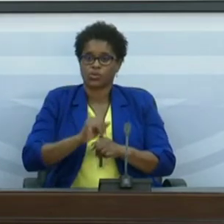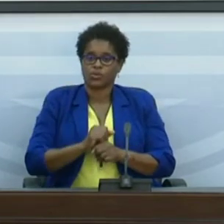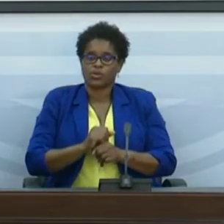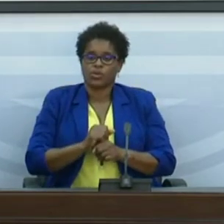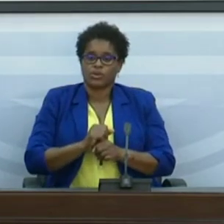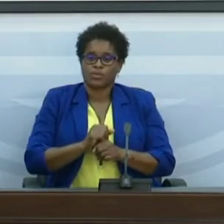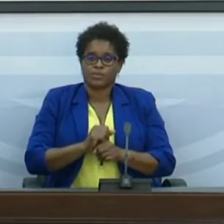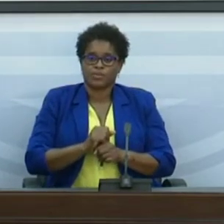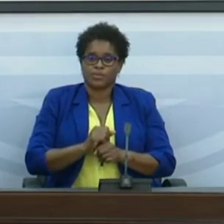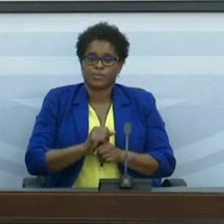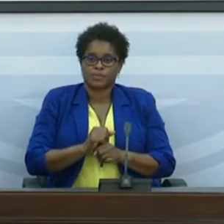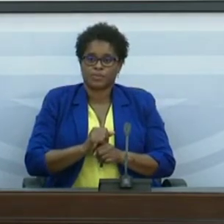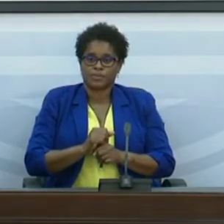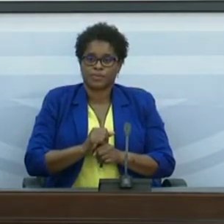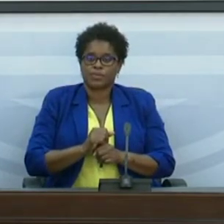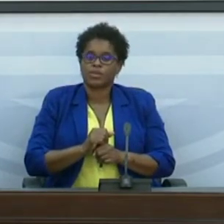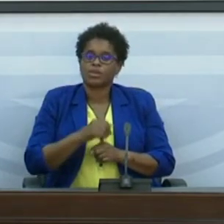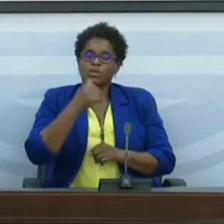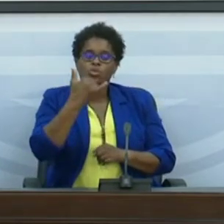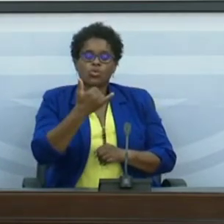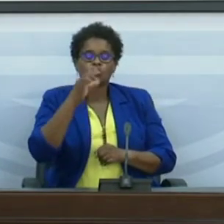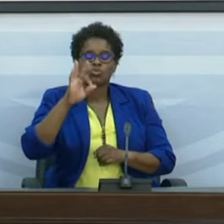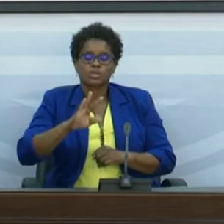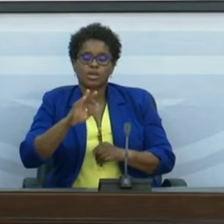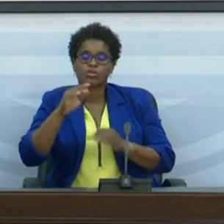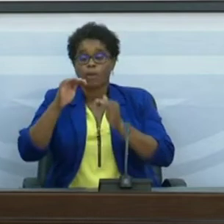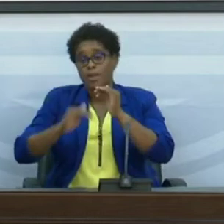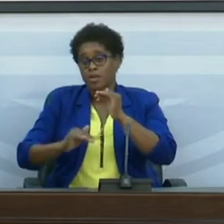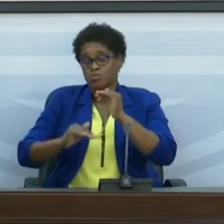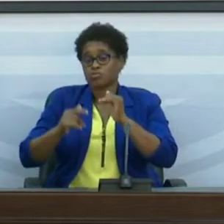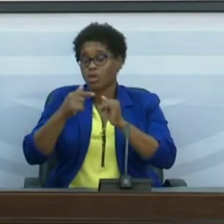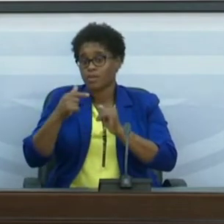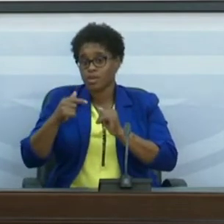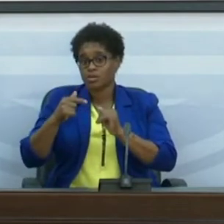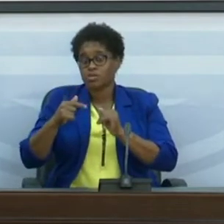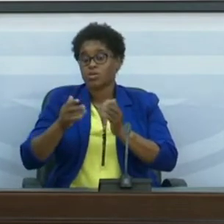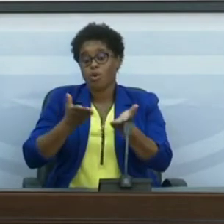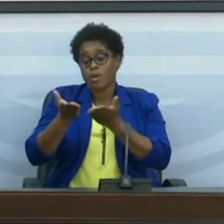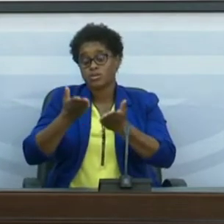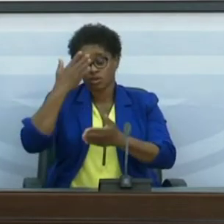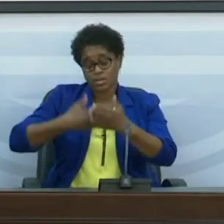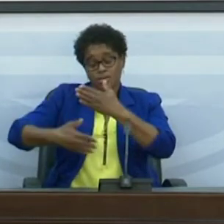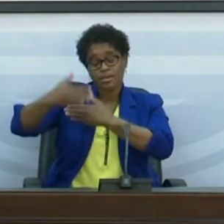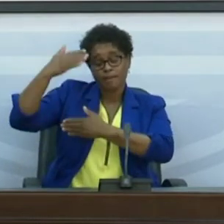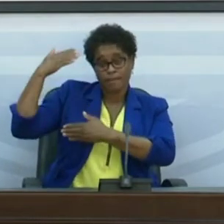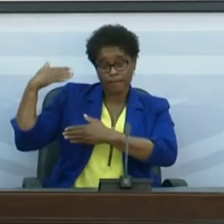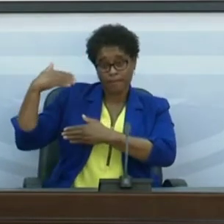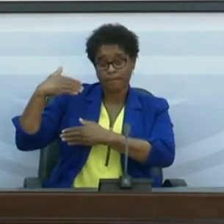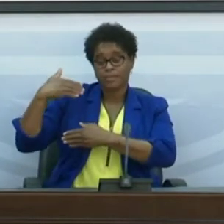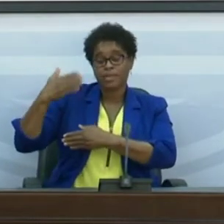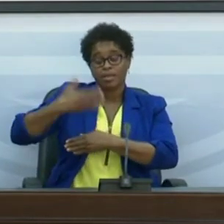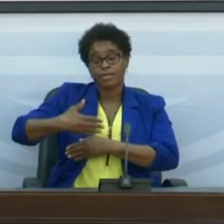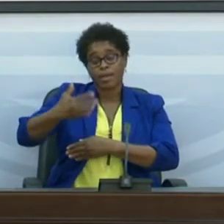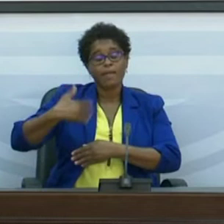2% a menos do que estava na semana passada, quando tínhamos feito a análise.